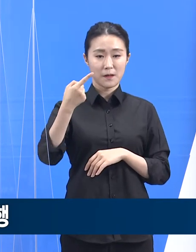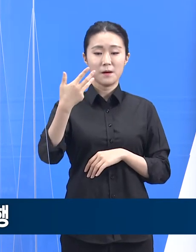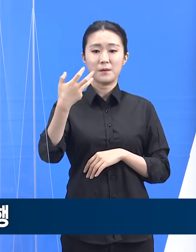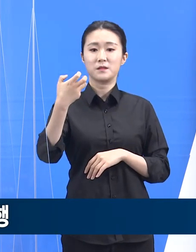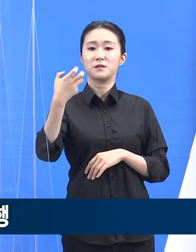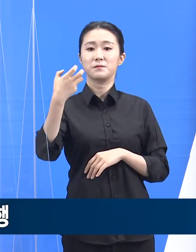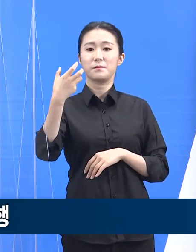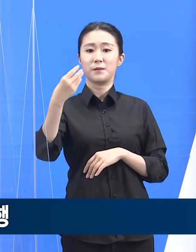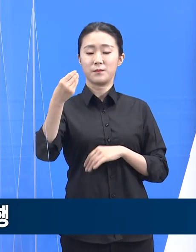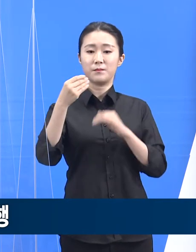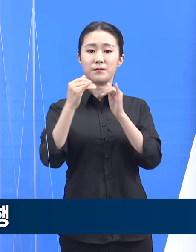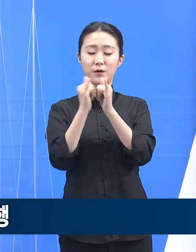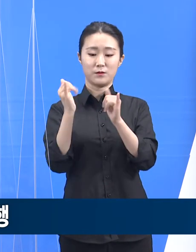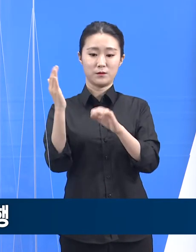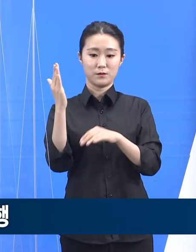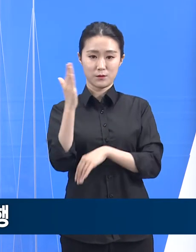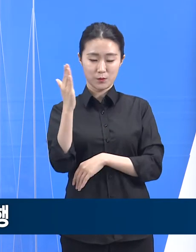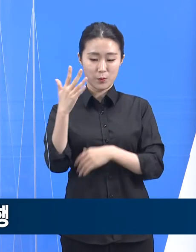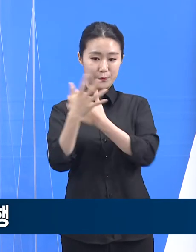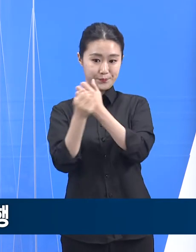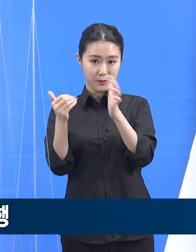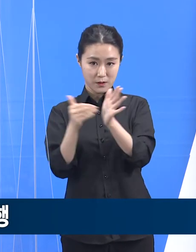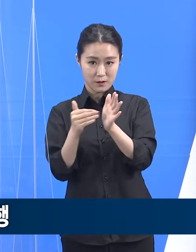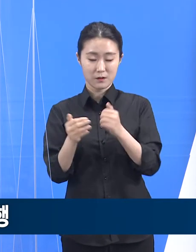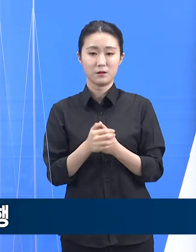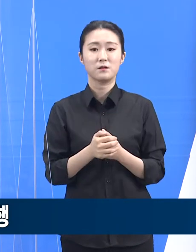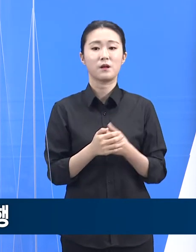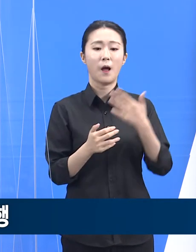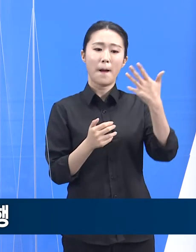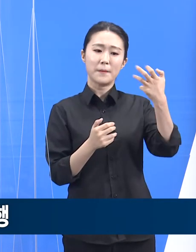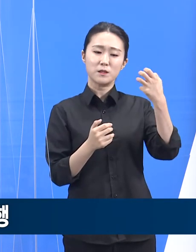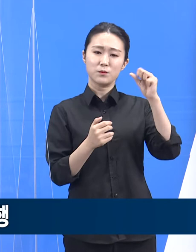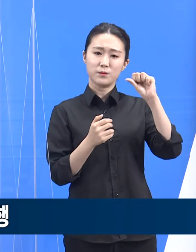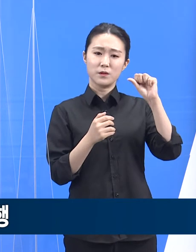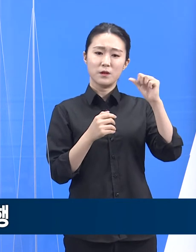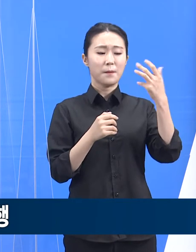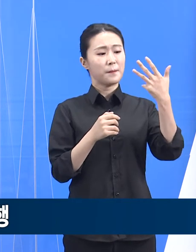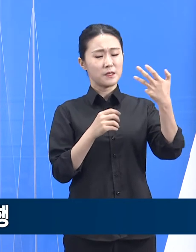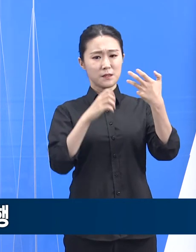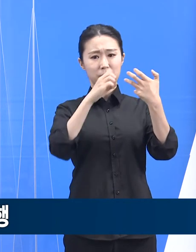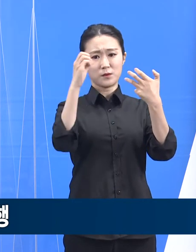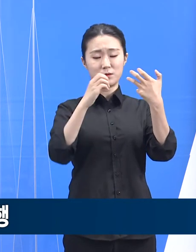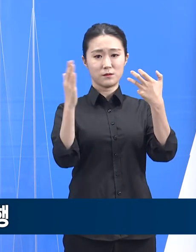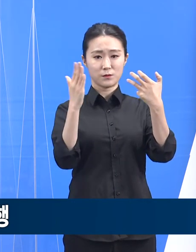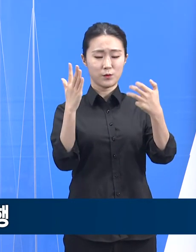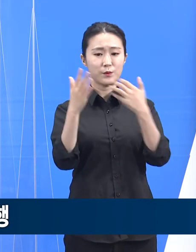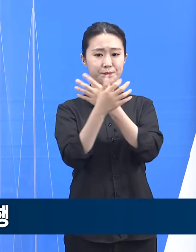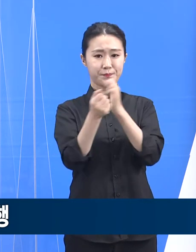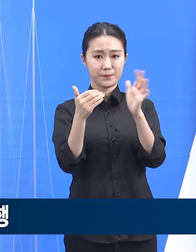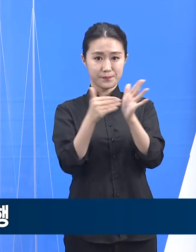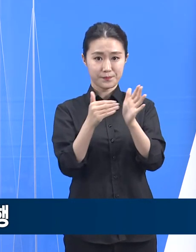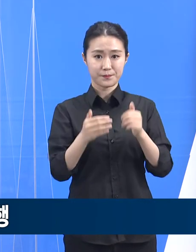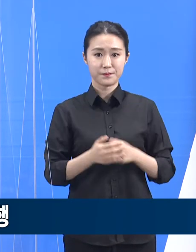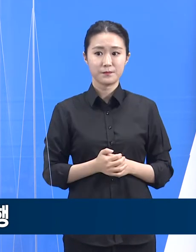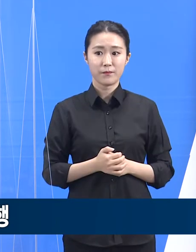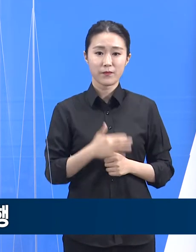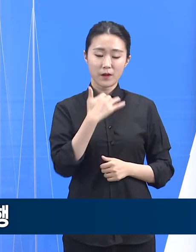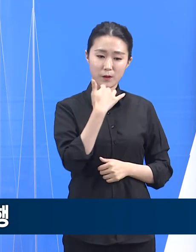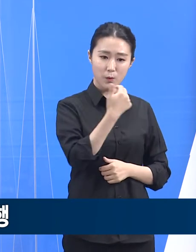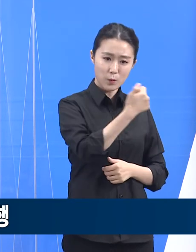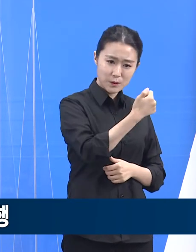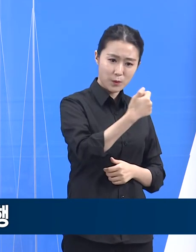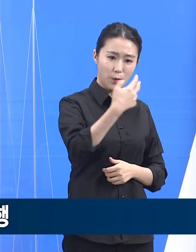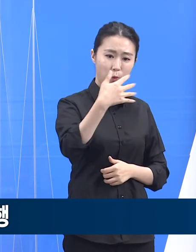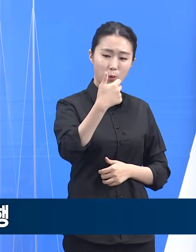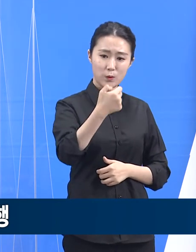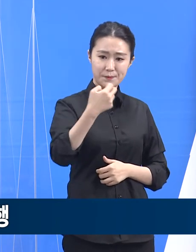최종 예약률은 85.05%입니다. 연령병 사전 예약 현황을 보면 50에서 54세는